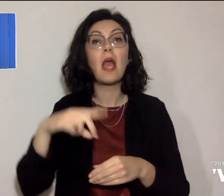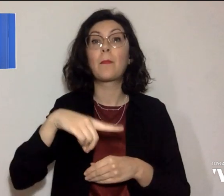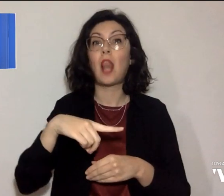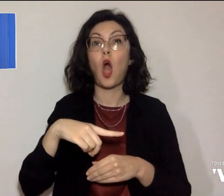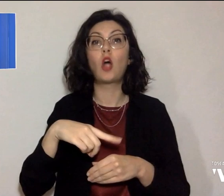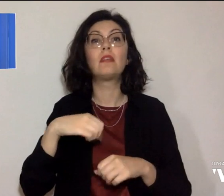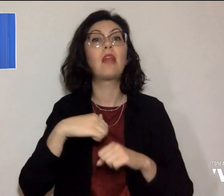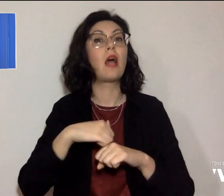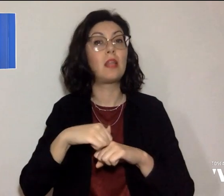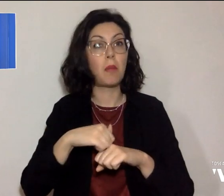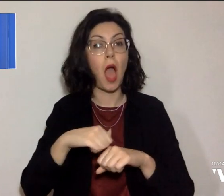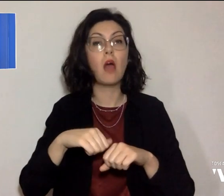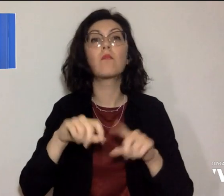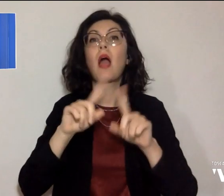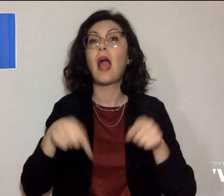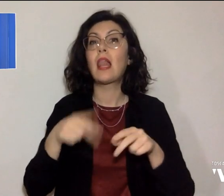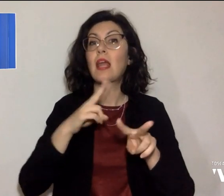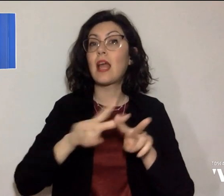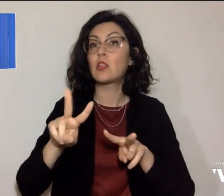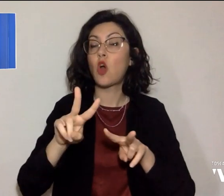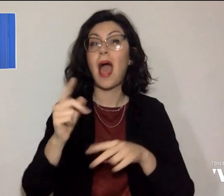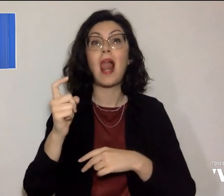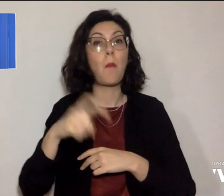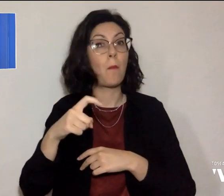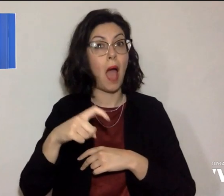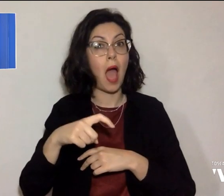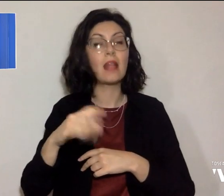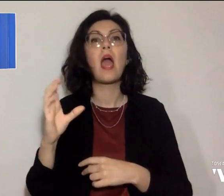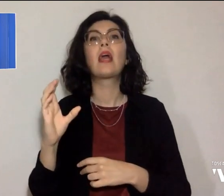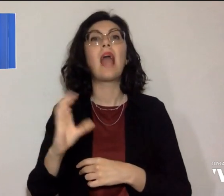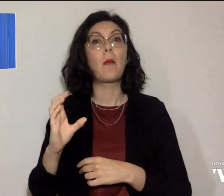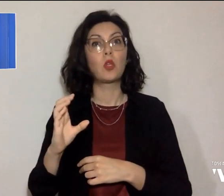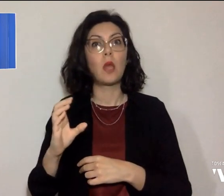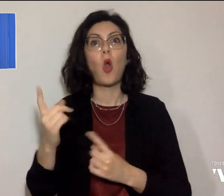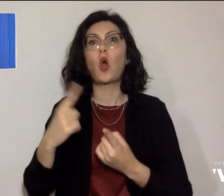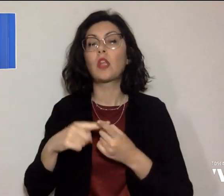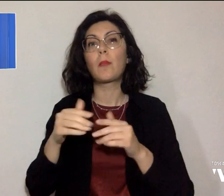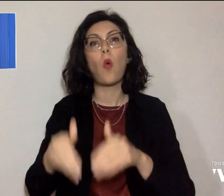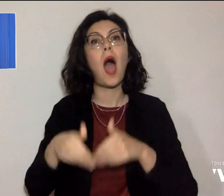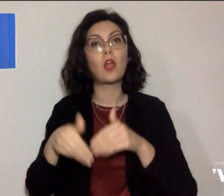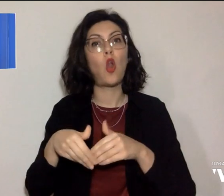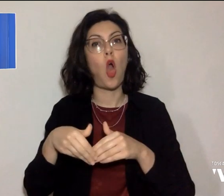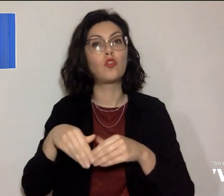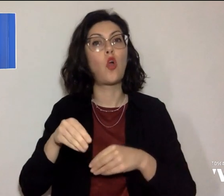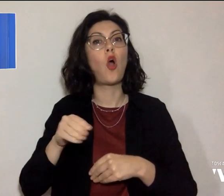la Galleria Nazionale delle Marche, Capodimonte e l'archeologico di Napoli.